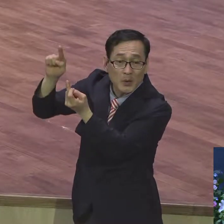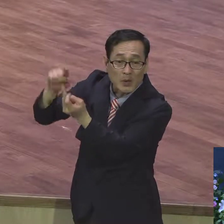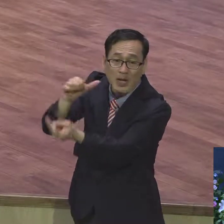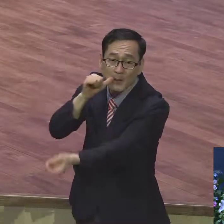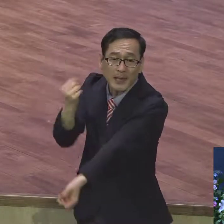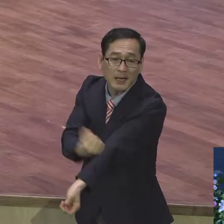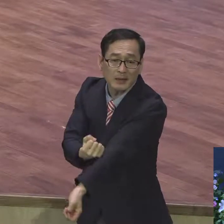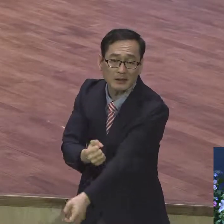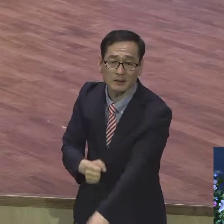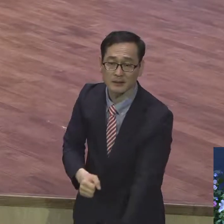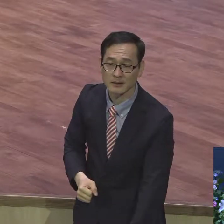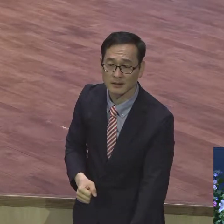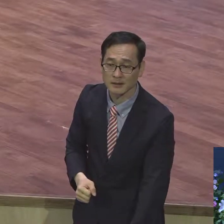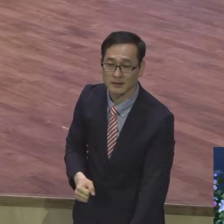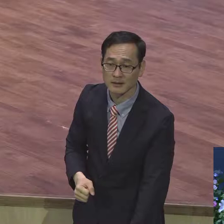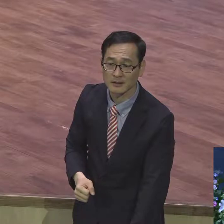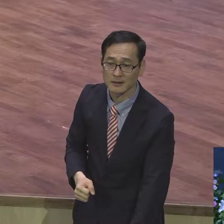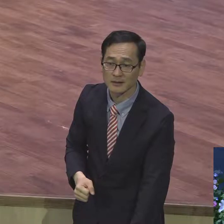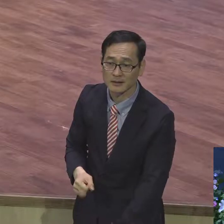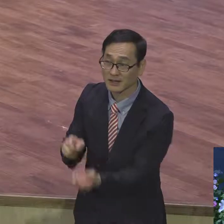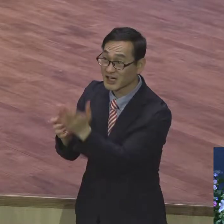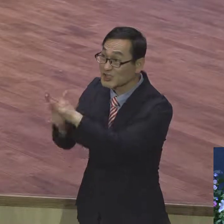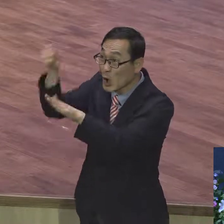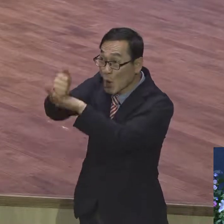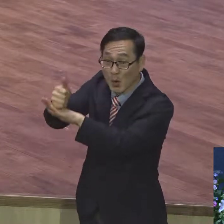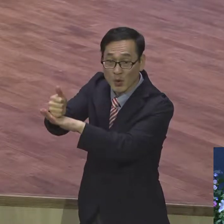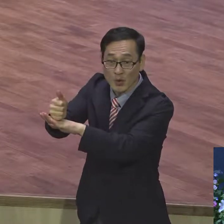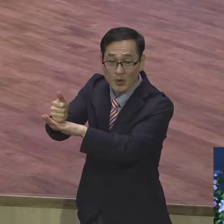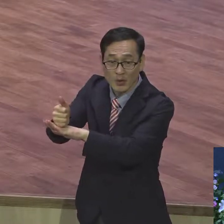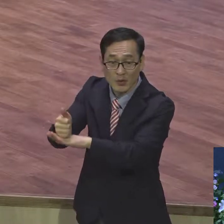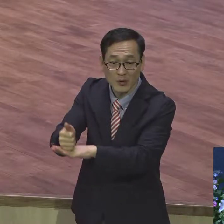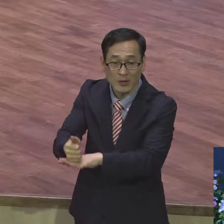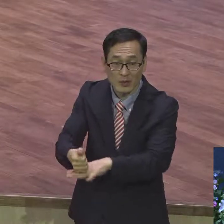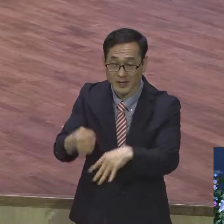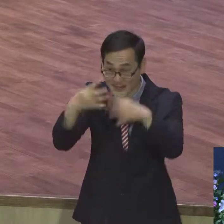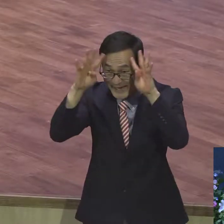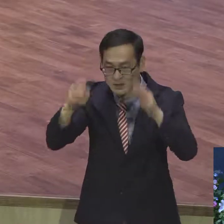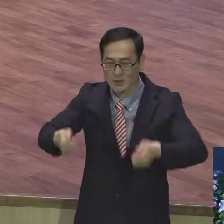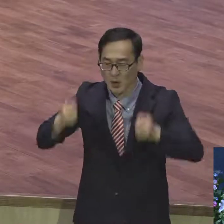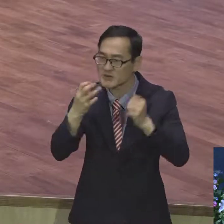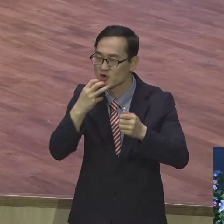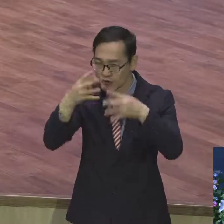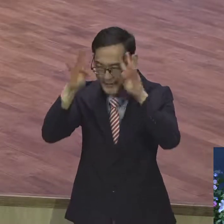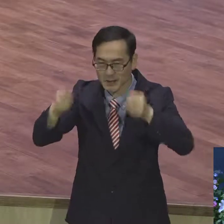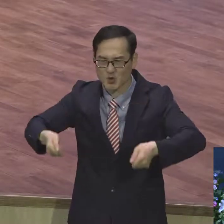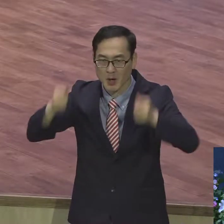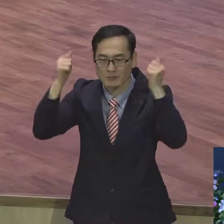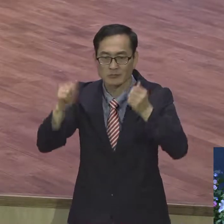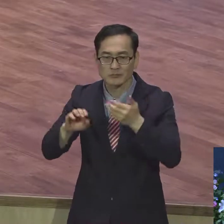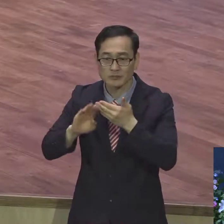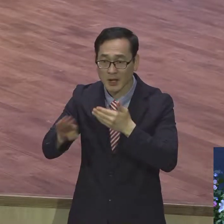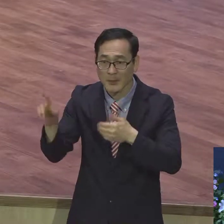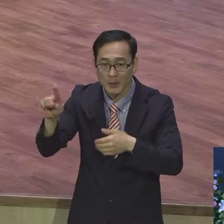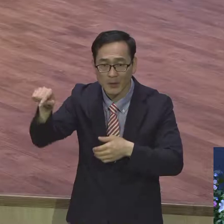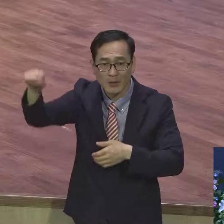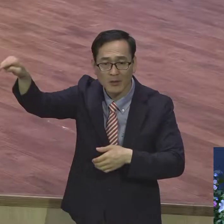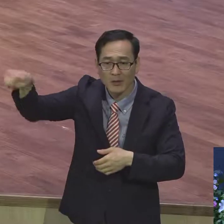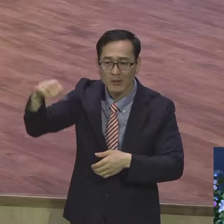돌아보래요. 공부 야 서울대 하바드 갔는데 돌아보래요. 뭐냐 이게 이